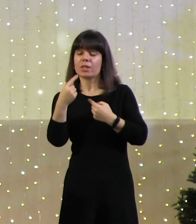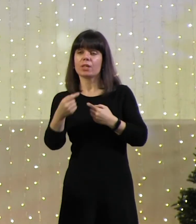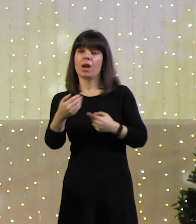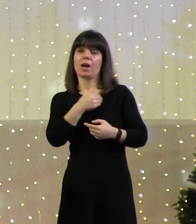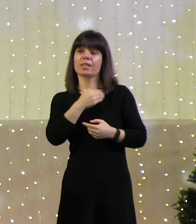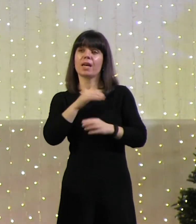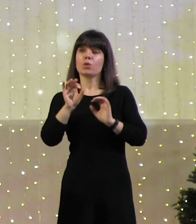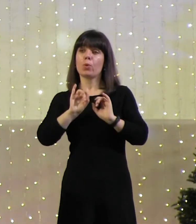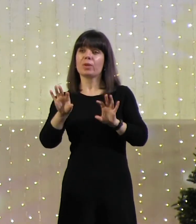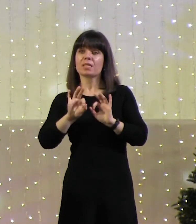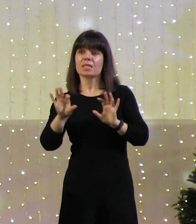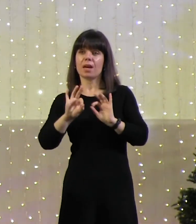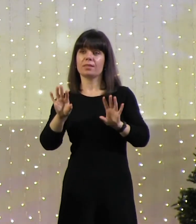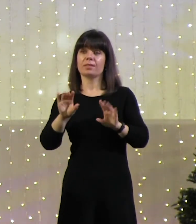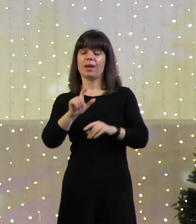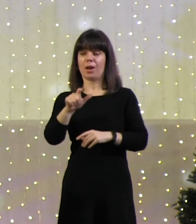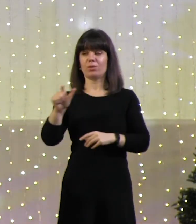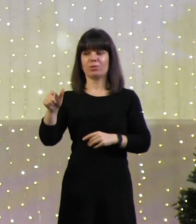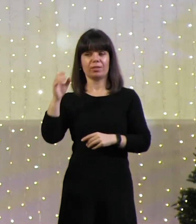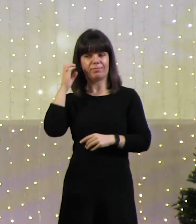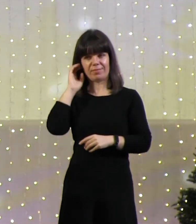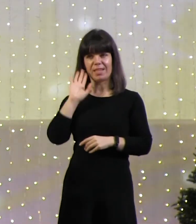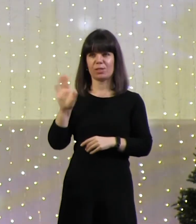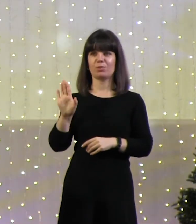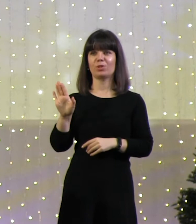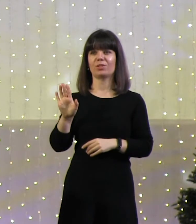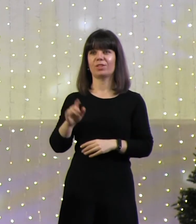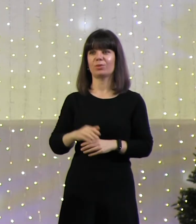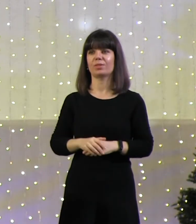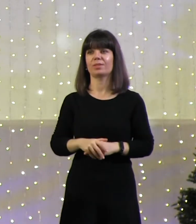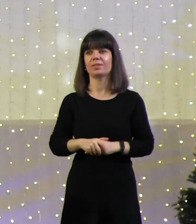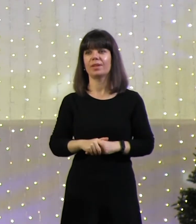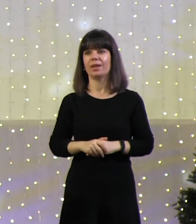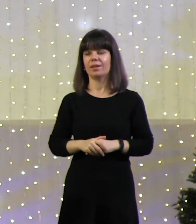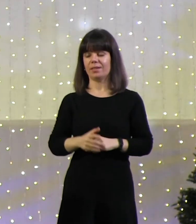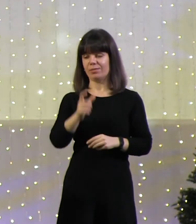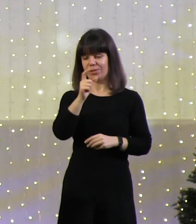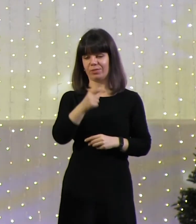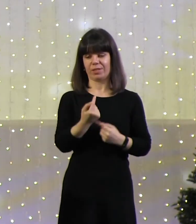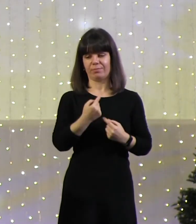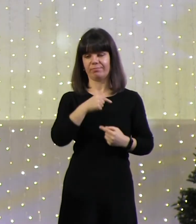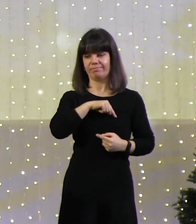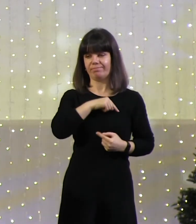была вокруг них, она убийственная. Человека просто обламывали, он просто обламывался.